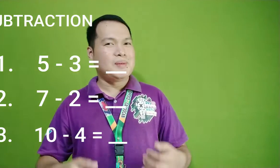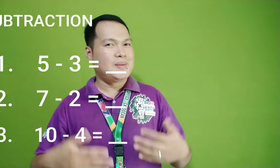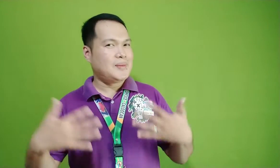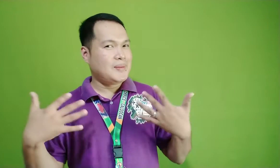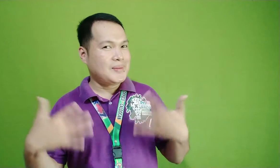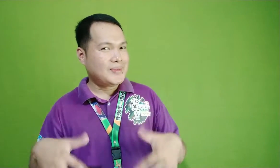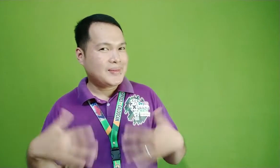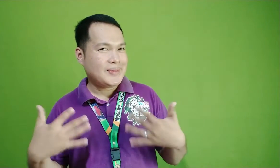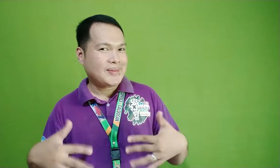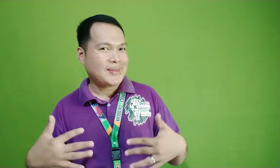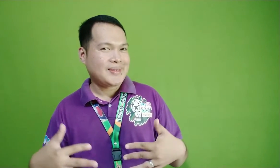Wow!